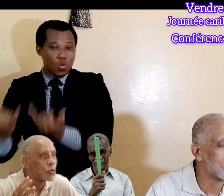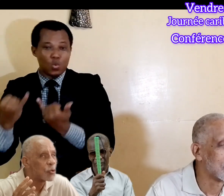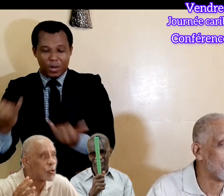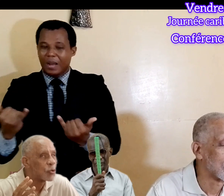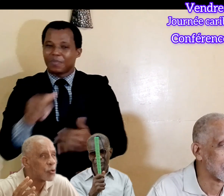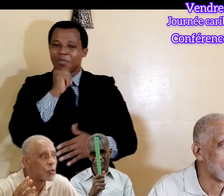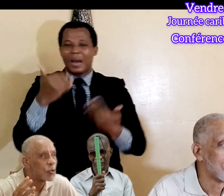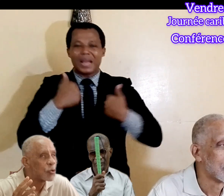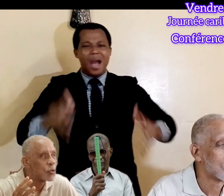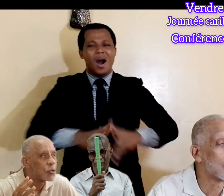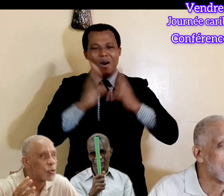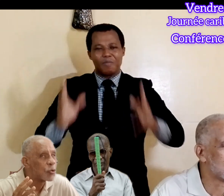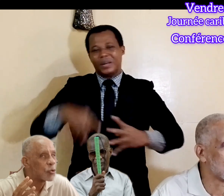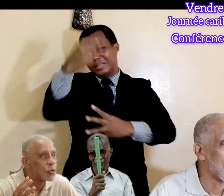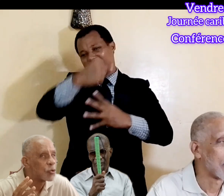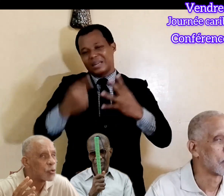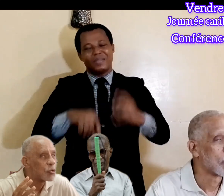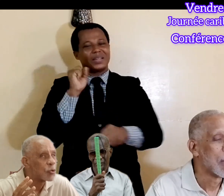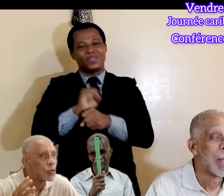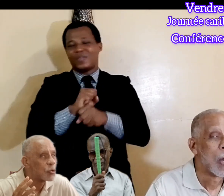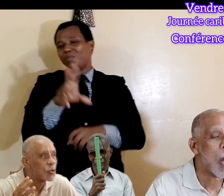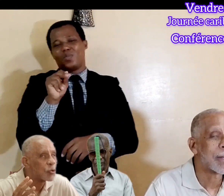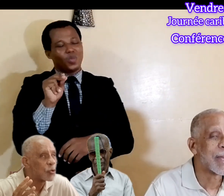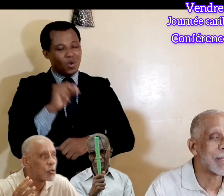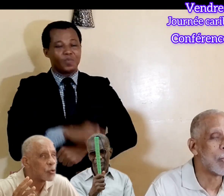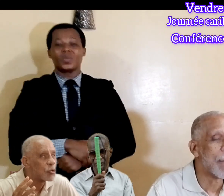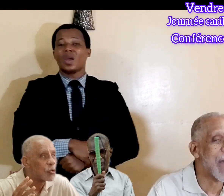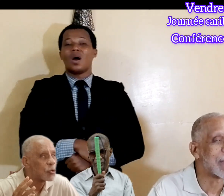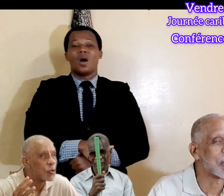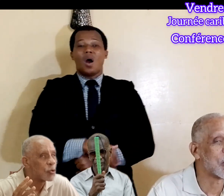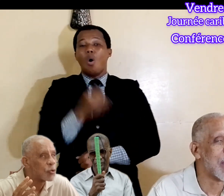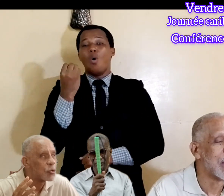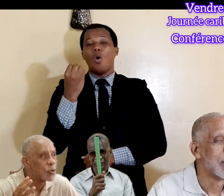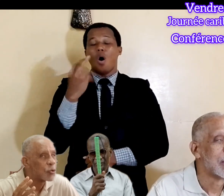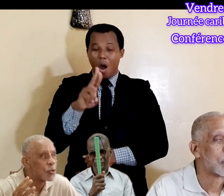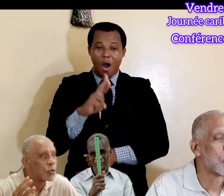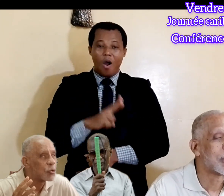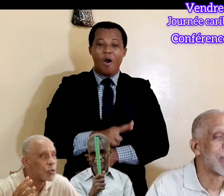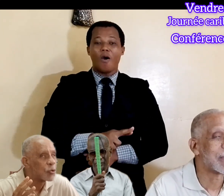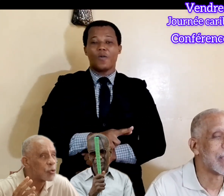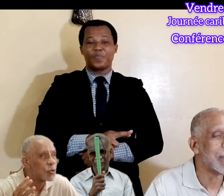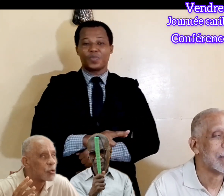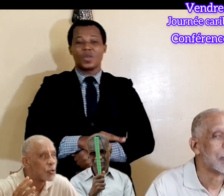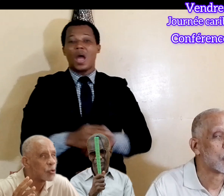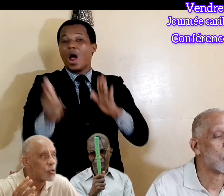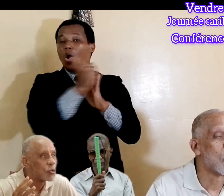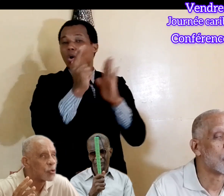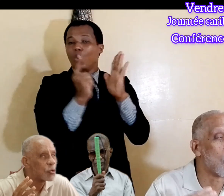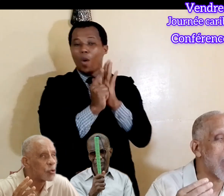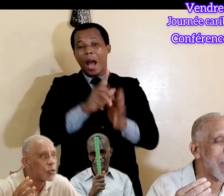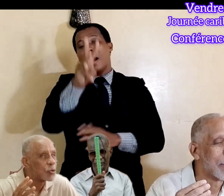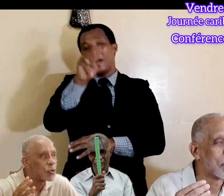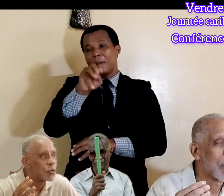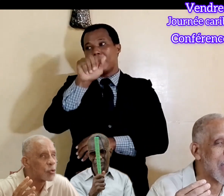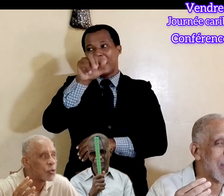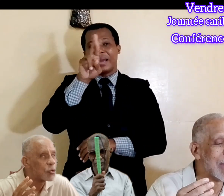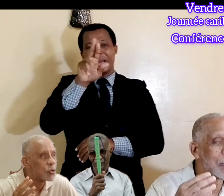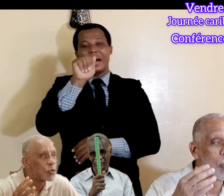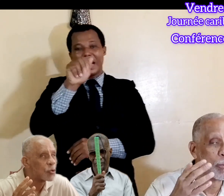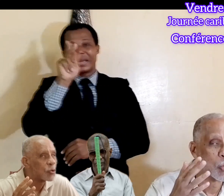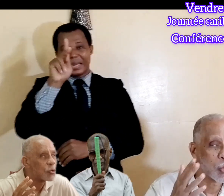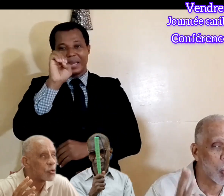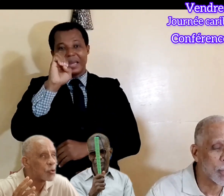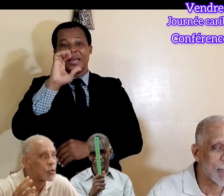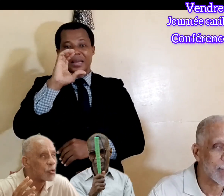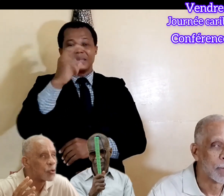d'une grande chose, sous question. En traité de Marrakech, son traité était, sous le droit à